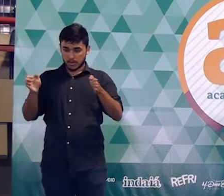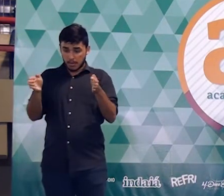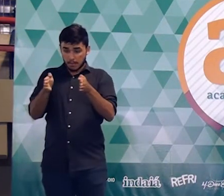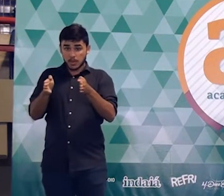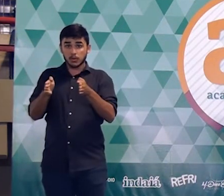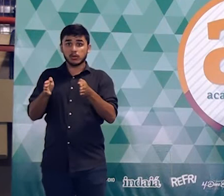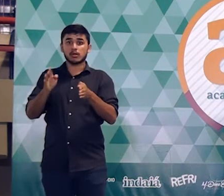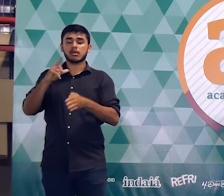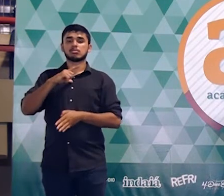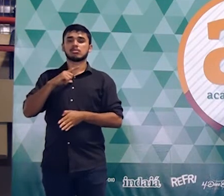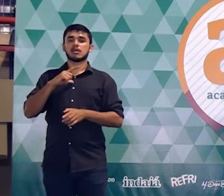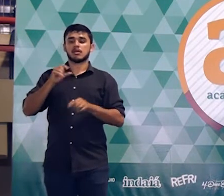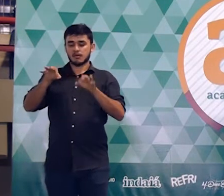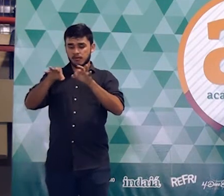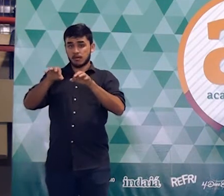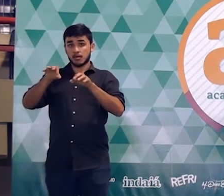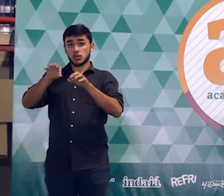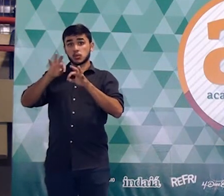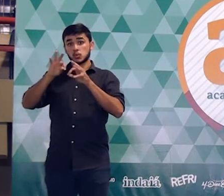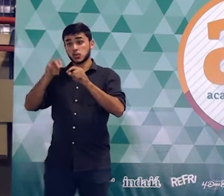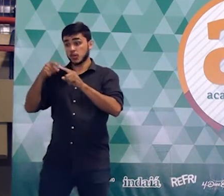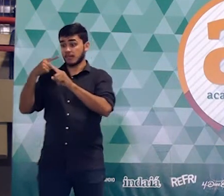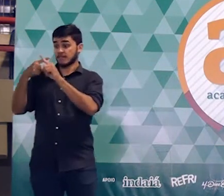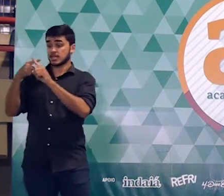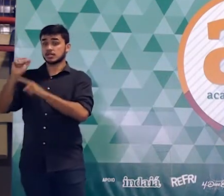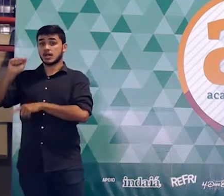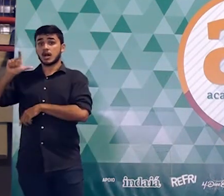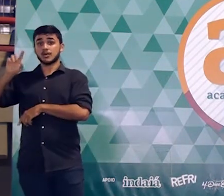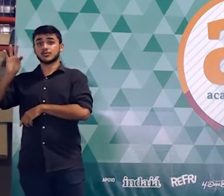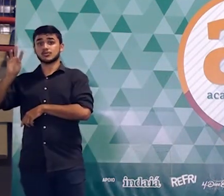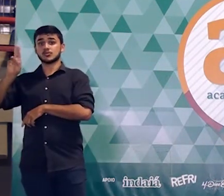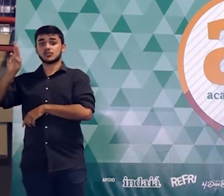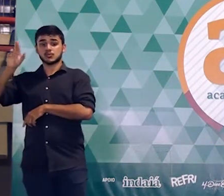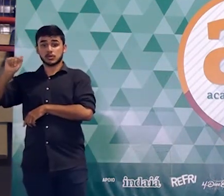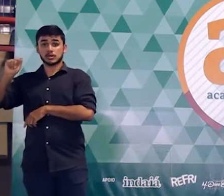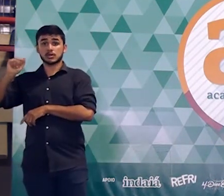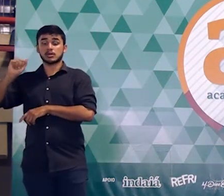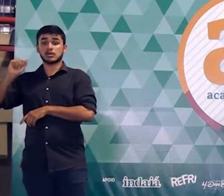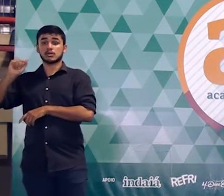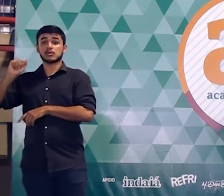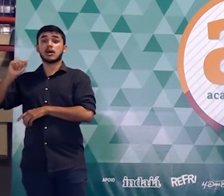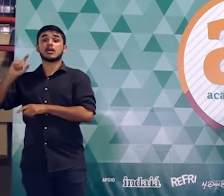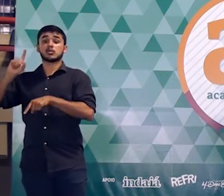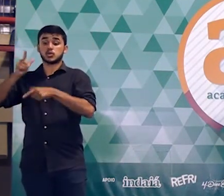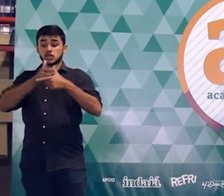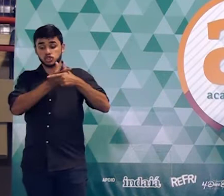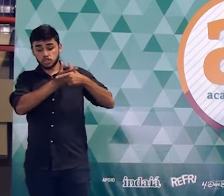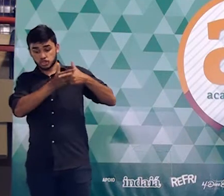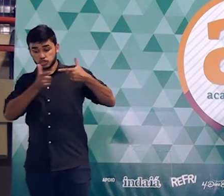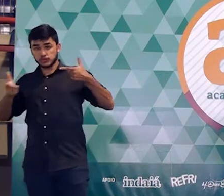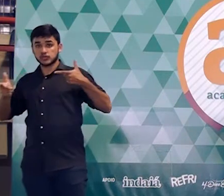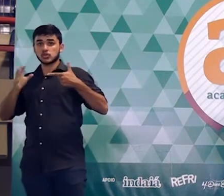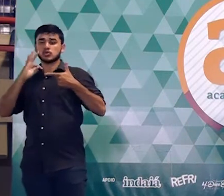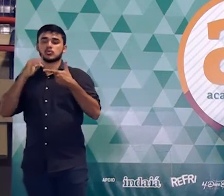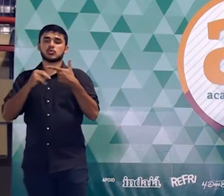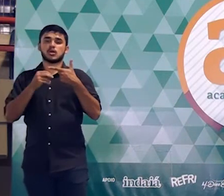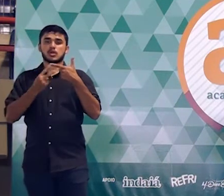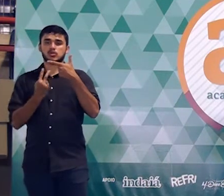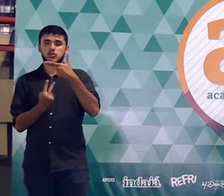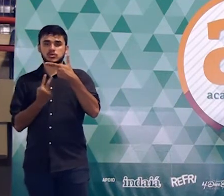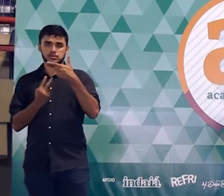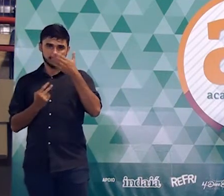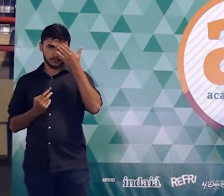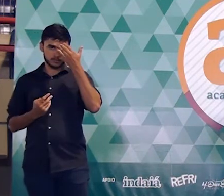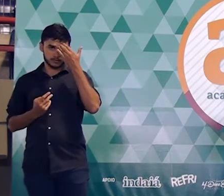e quem é que representa a altura? Tem que somar uma base com a outra. É base maior, mais base menor. Aí, esse resultado eu multiplico